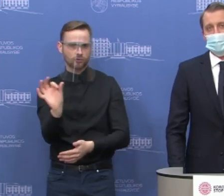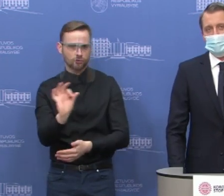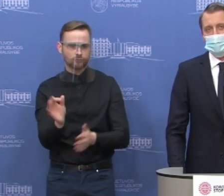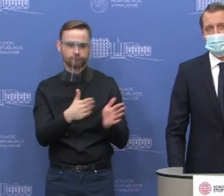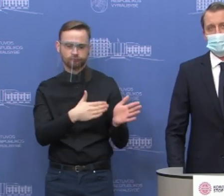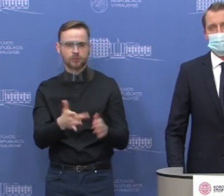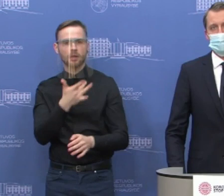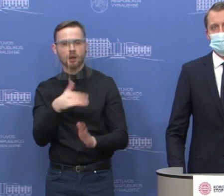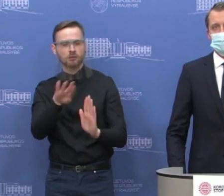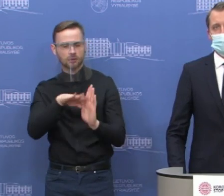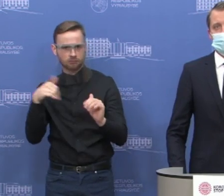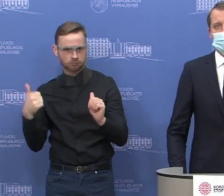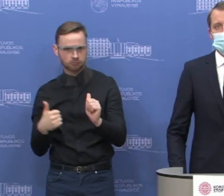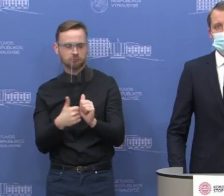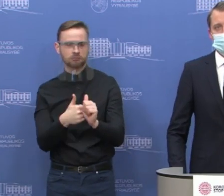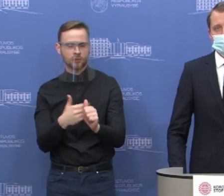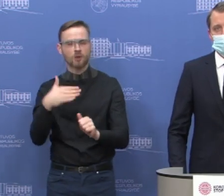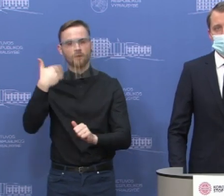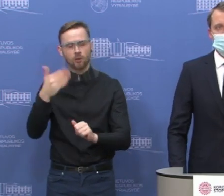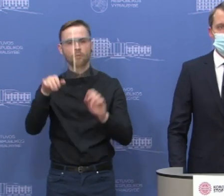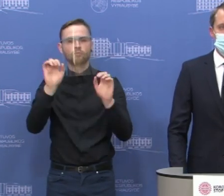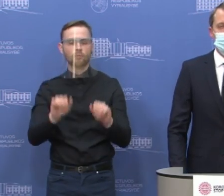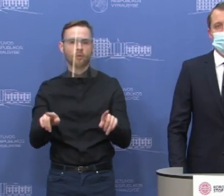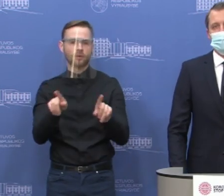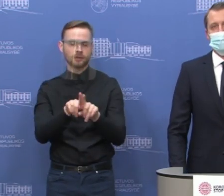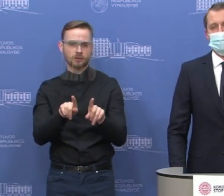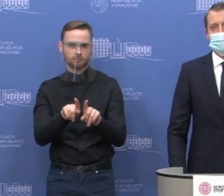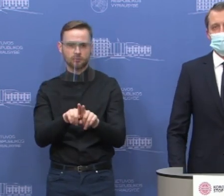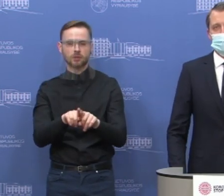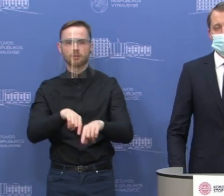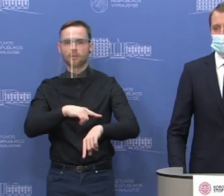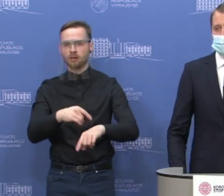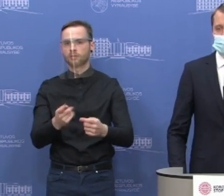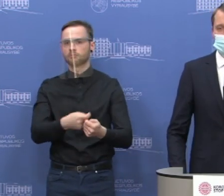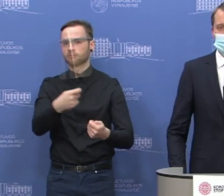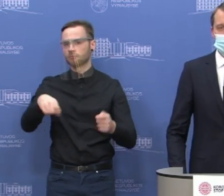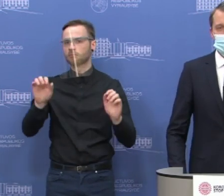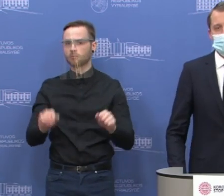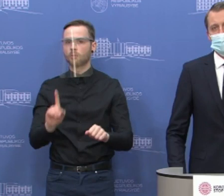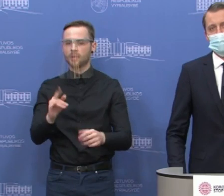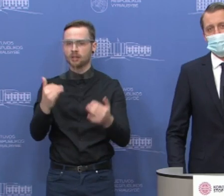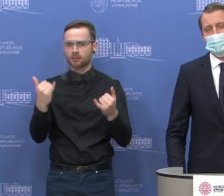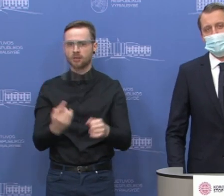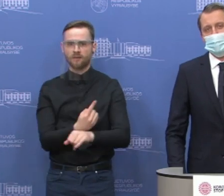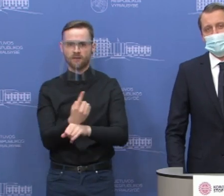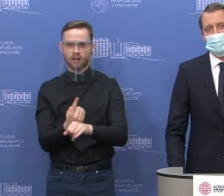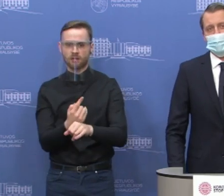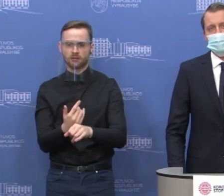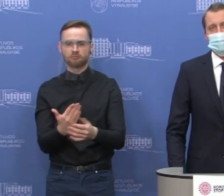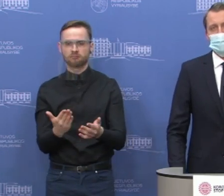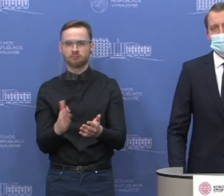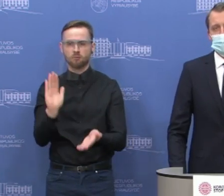reikalavimų laikomasi, tai be abejo bus galima svarstyti ir valandų pratesimą. Bet tikrai tą vieną valandą